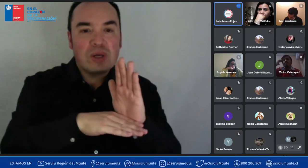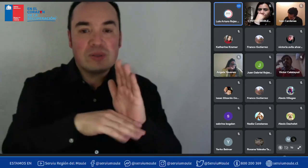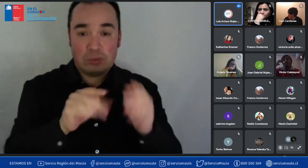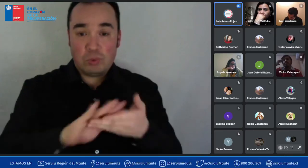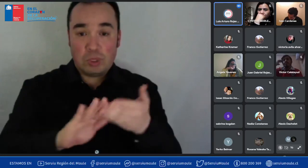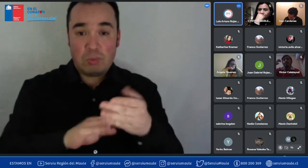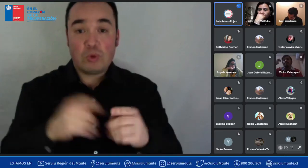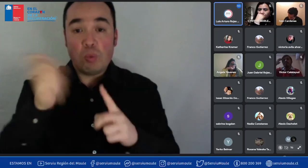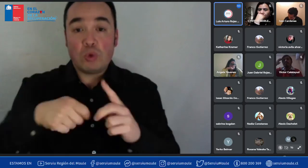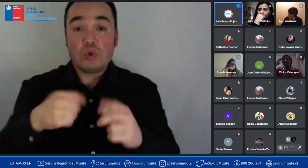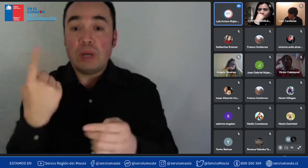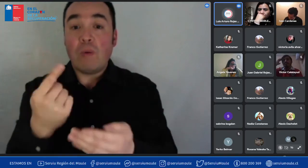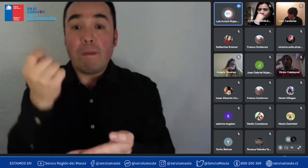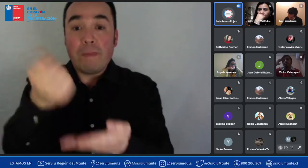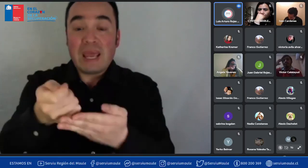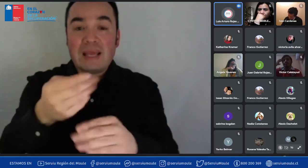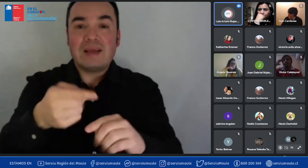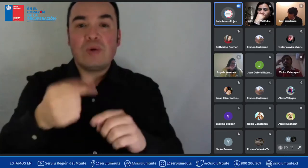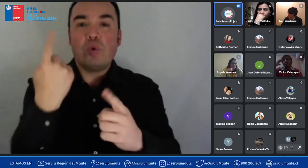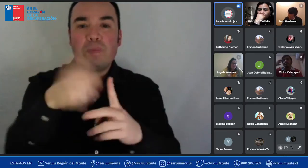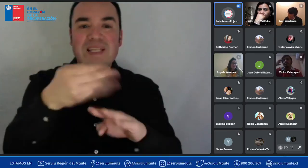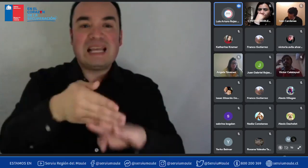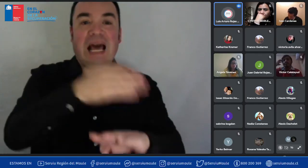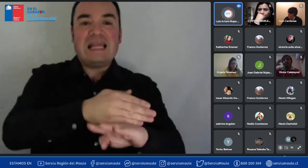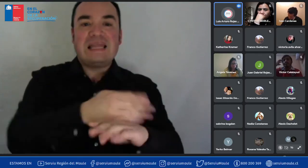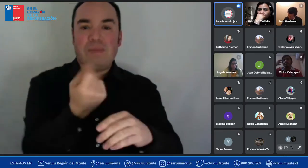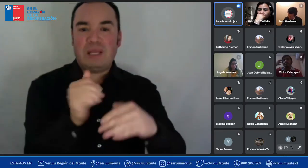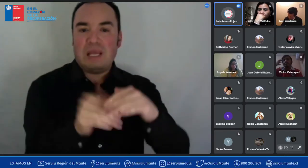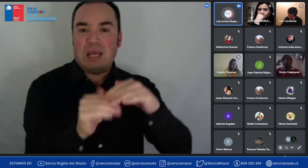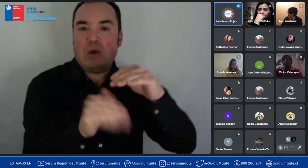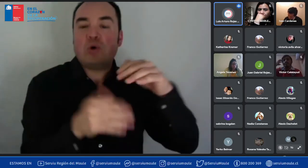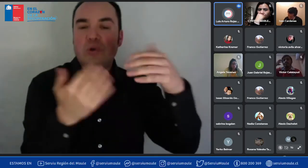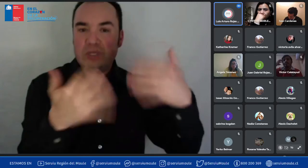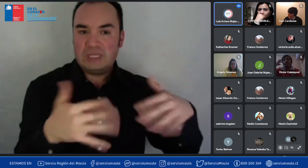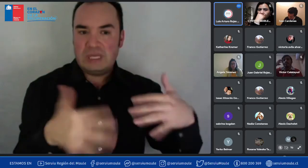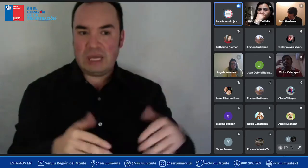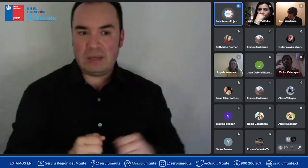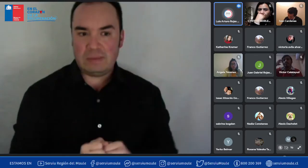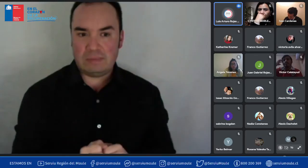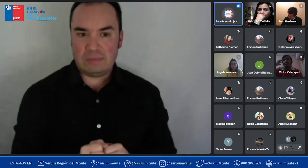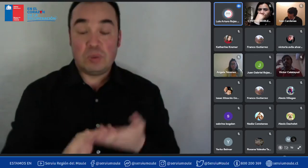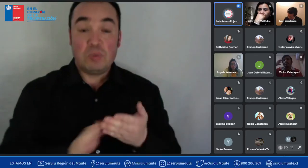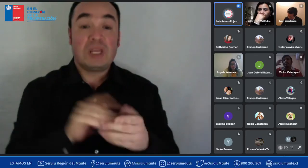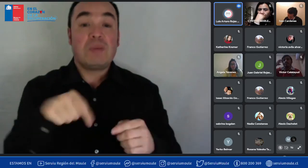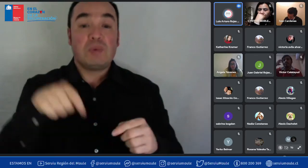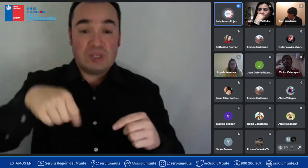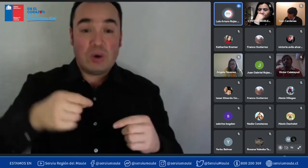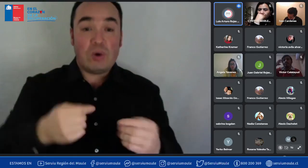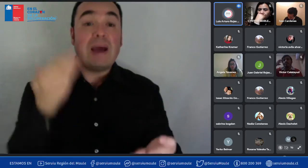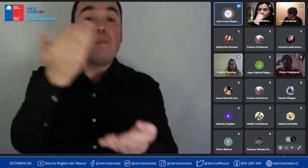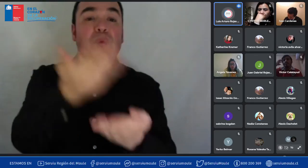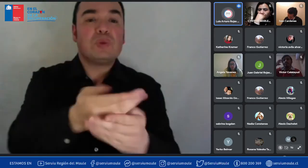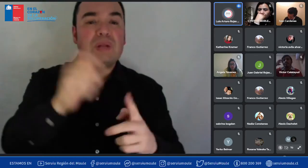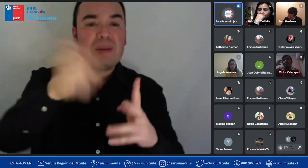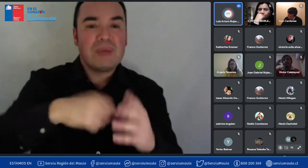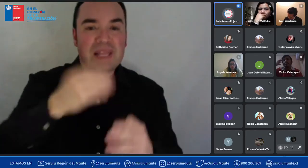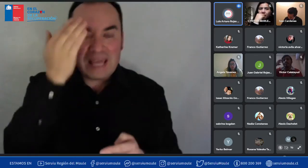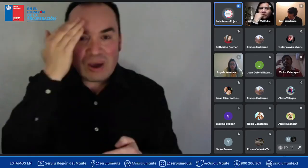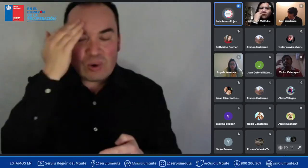a postular fuera ahora en agosto el plazo máximo para completar el ahorro debió ser el último día hábil de julio ¿ya?